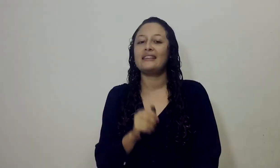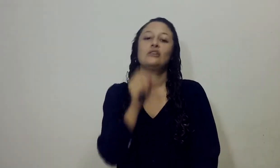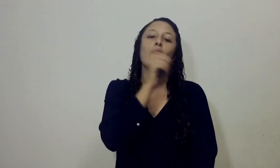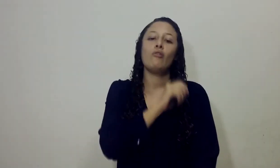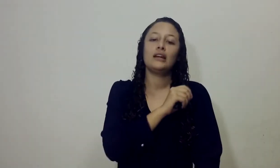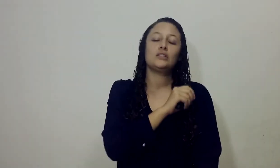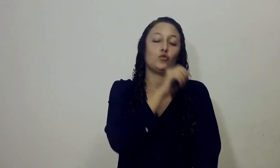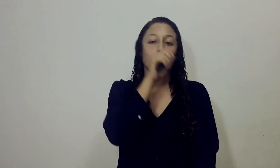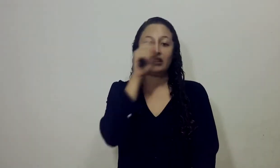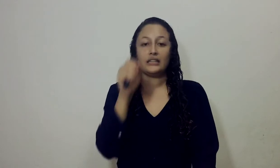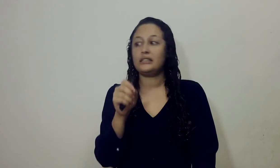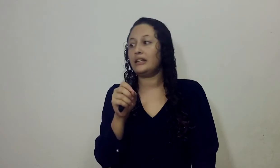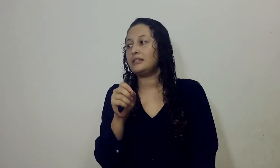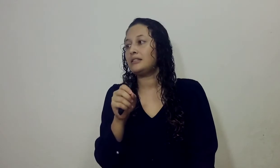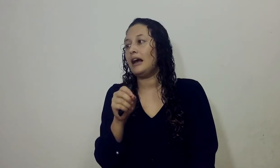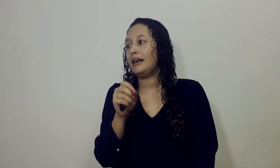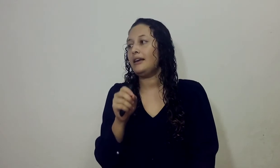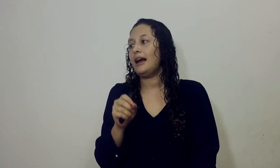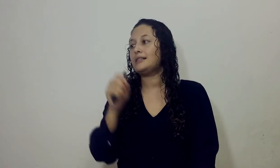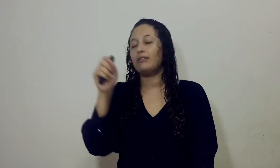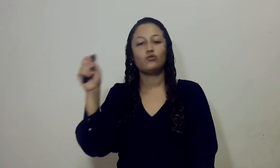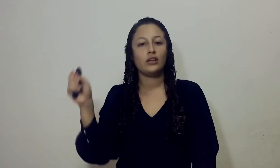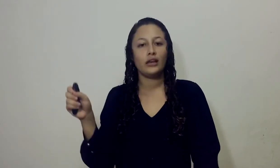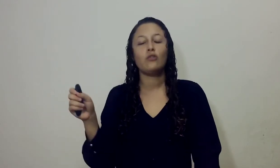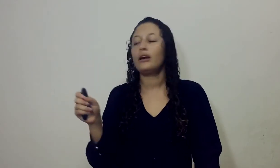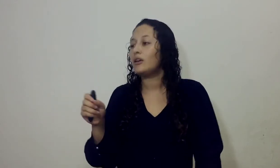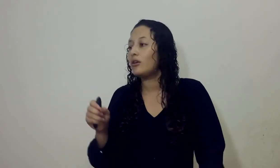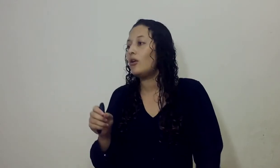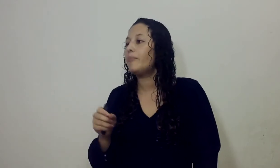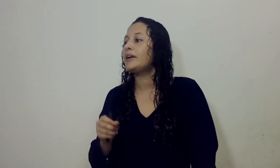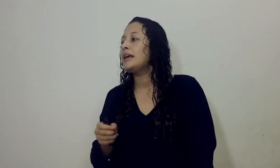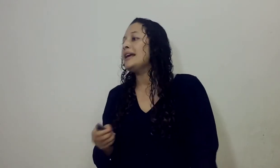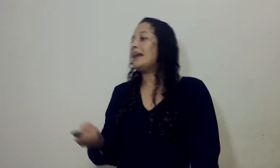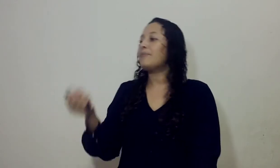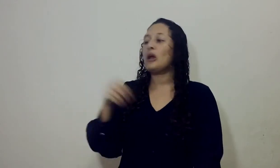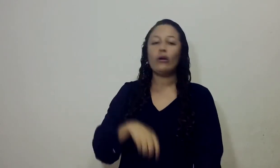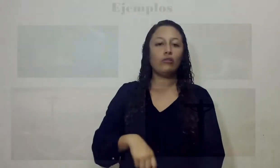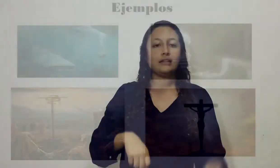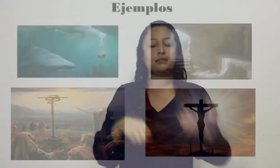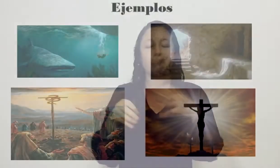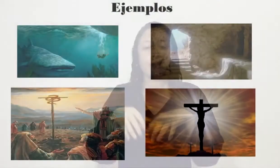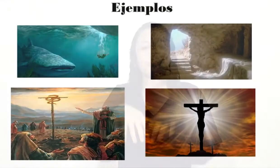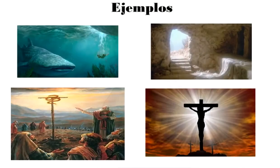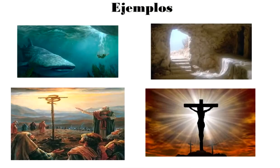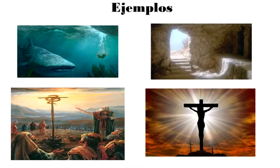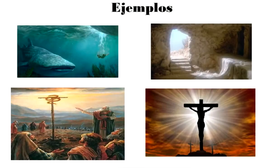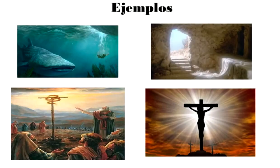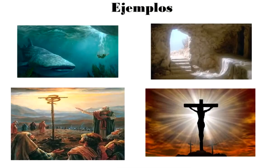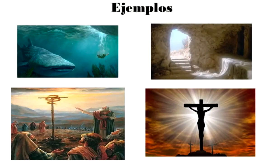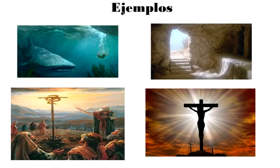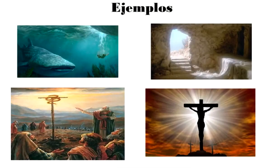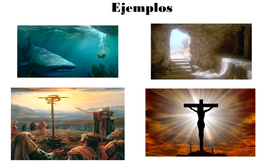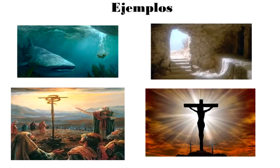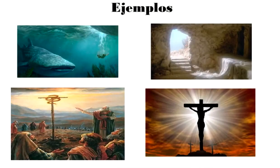menciona que así como Jonás estuvo tres días Ahí, así va a suceder con el Hijo del Hombre También cuando la serpiente, ¿verdad?